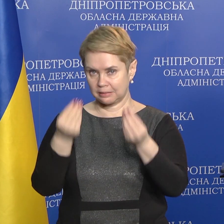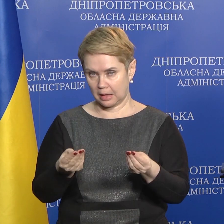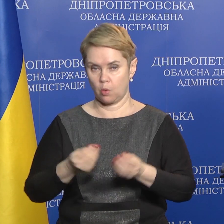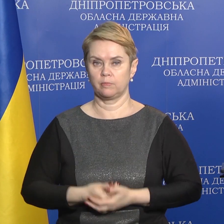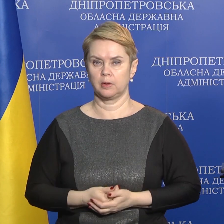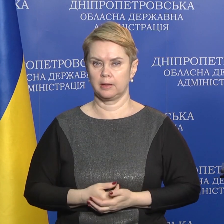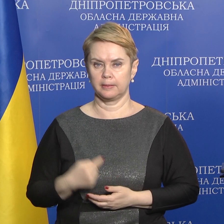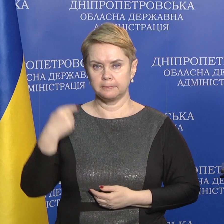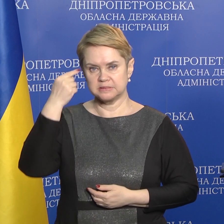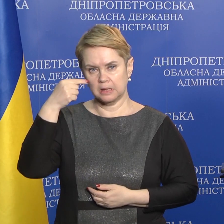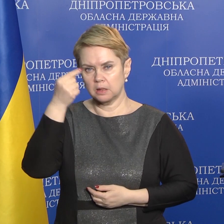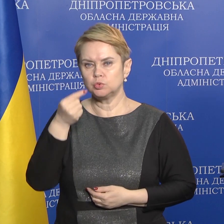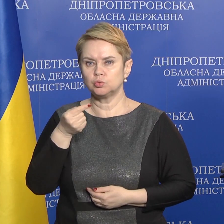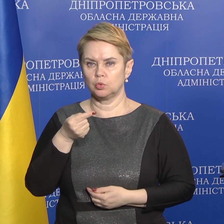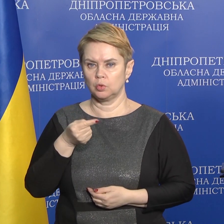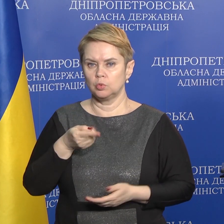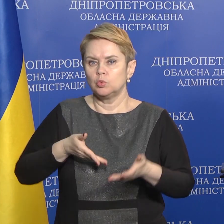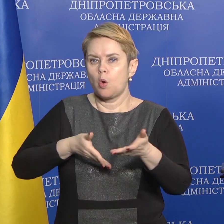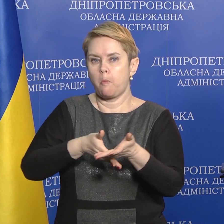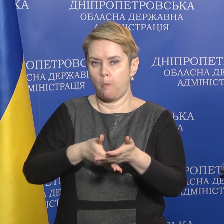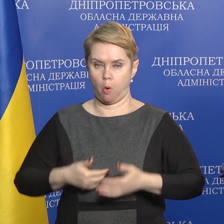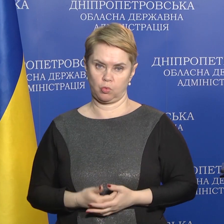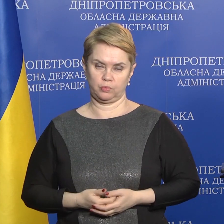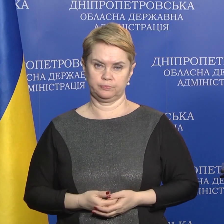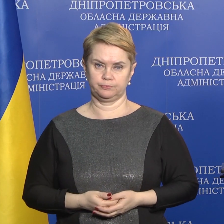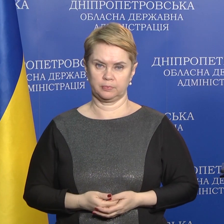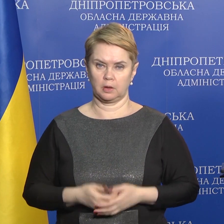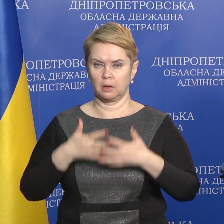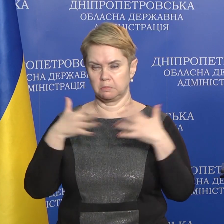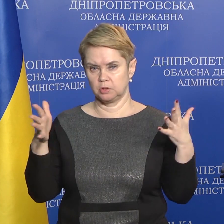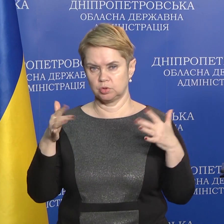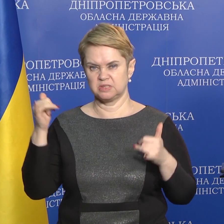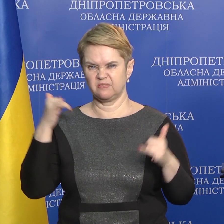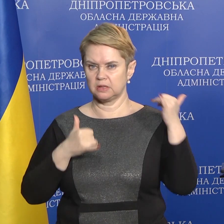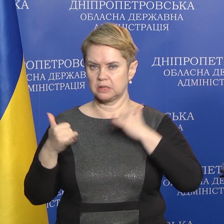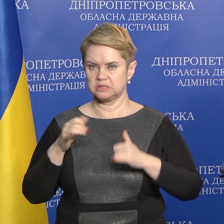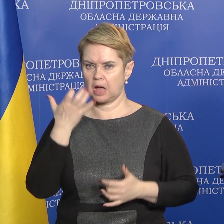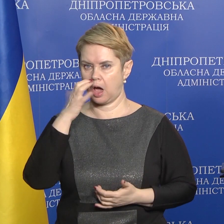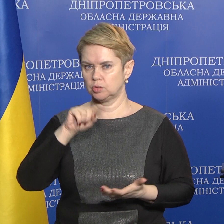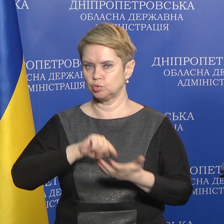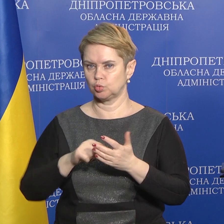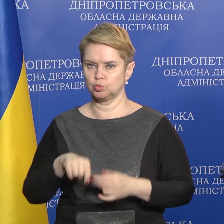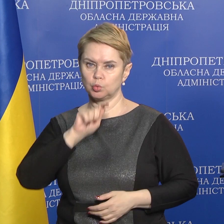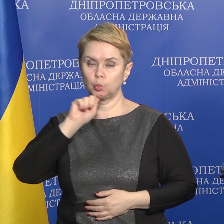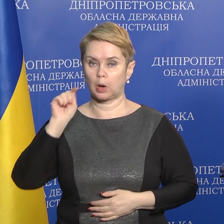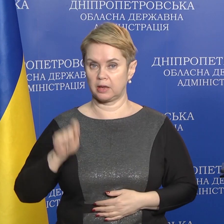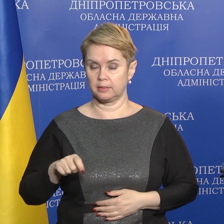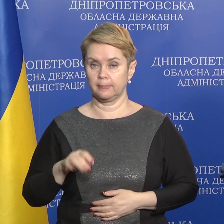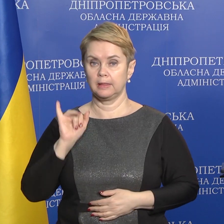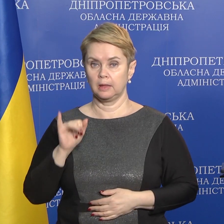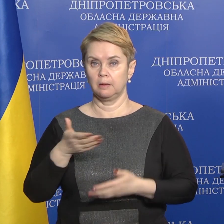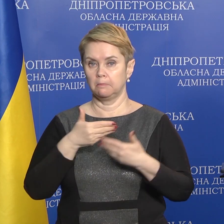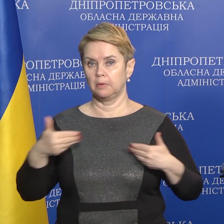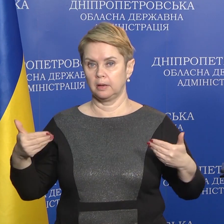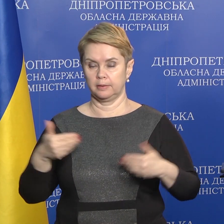психологічну допомогу всім. Більш дзвінків з гарячих точок України і